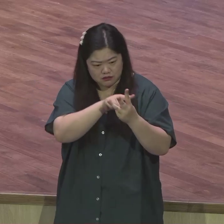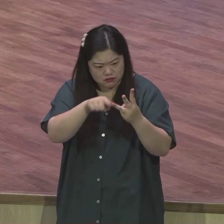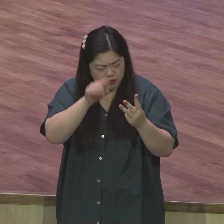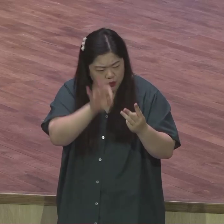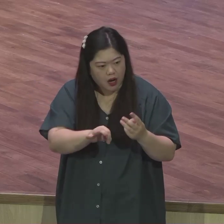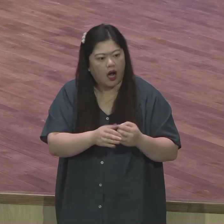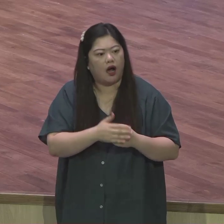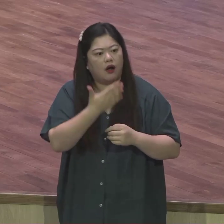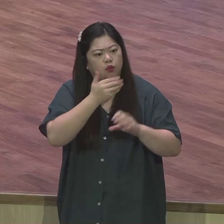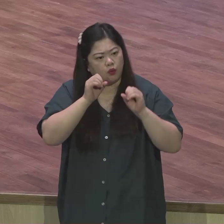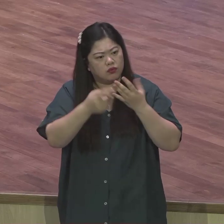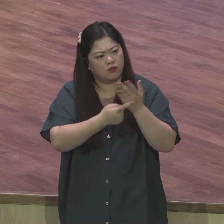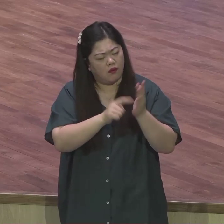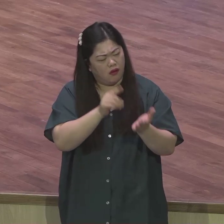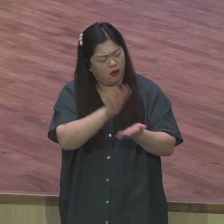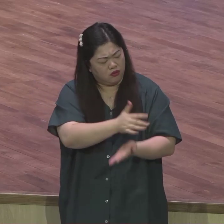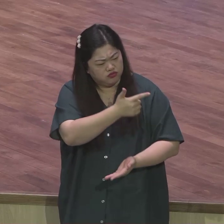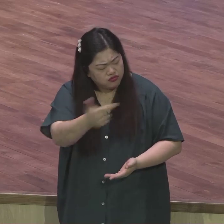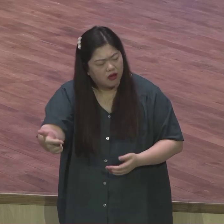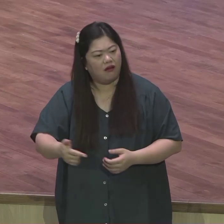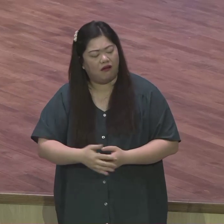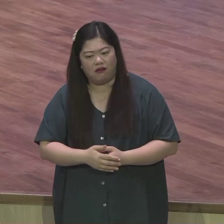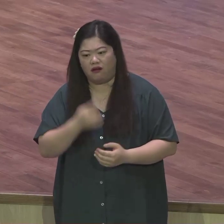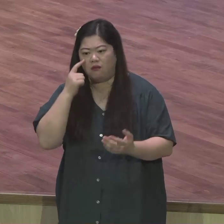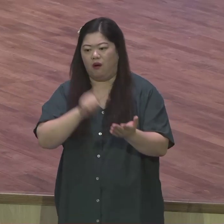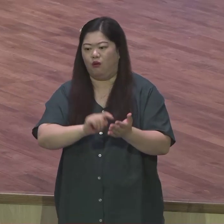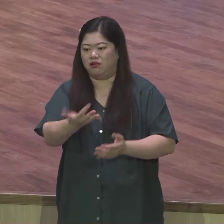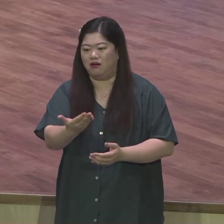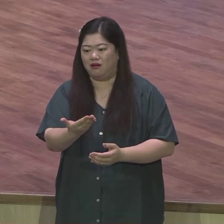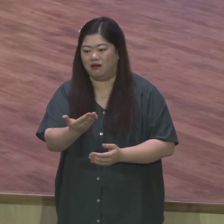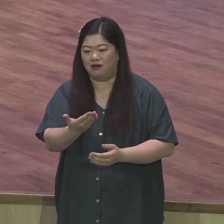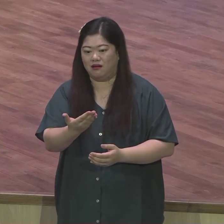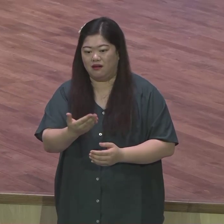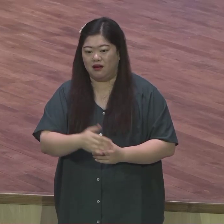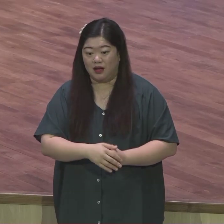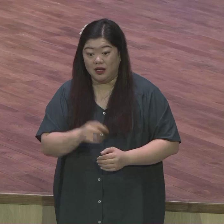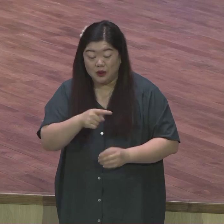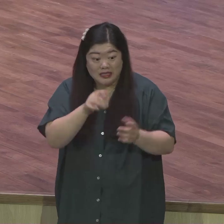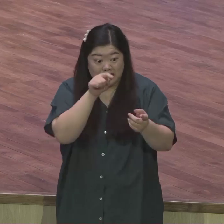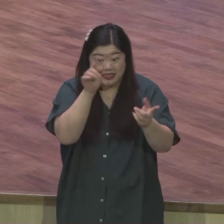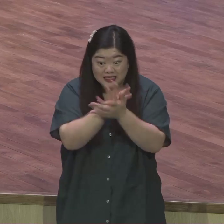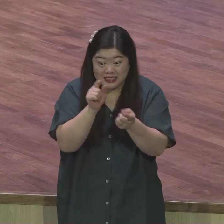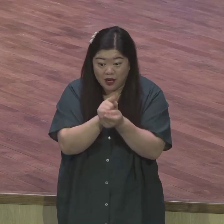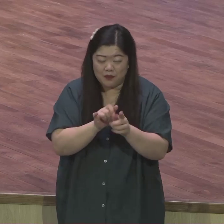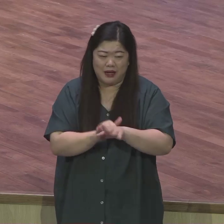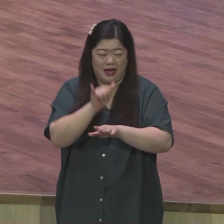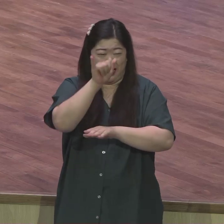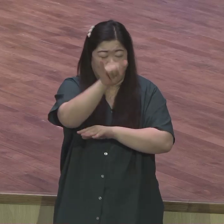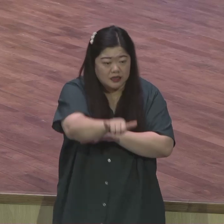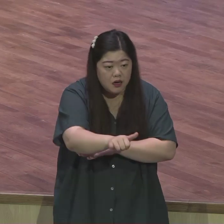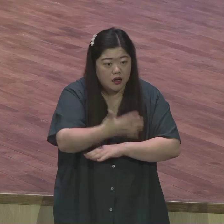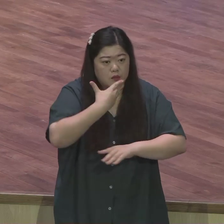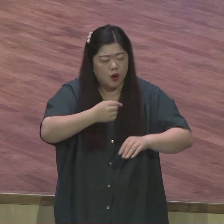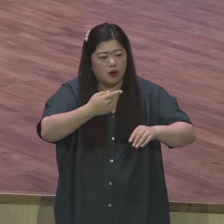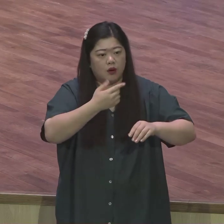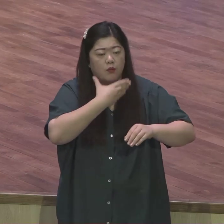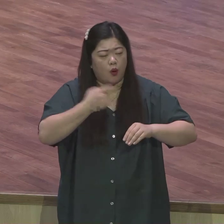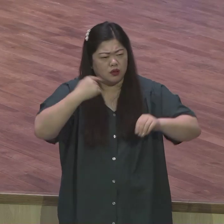사역자를 위해서 갔다 와서 보고 왔기 때문에 보고 왔기 때문에 봐야 믿음이